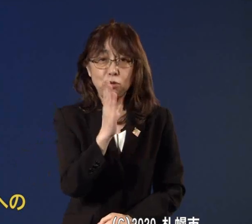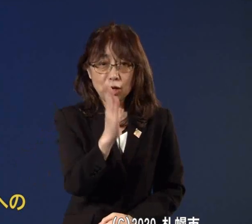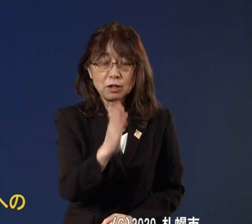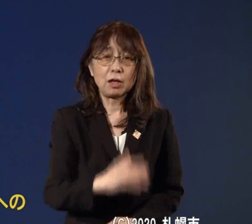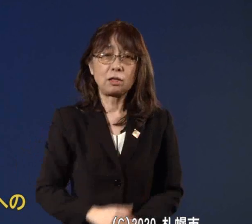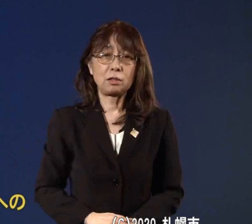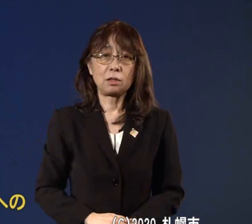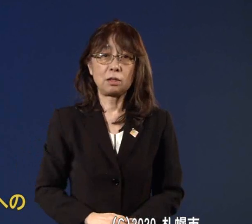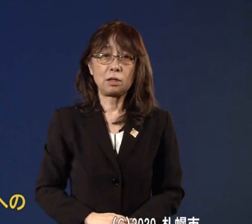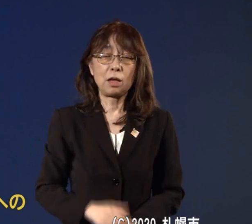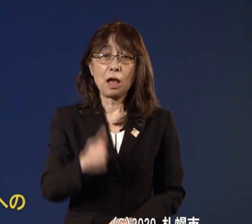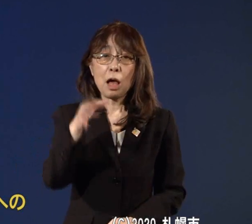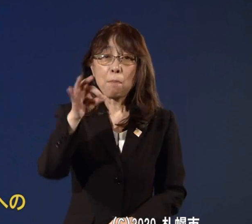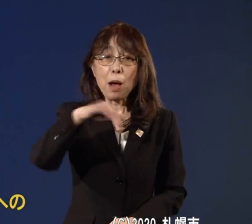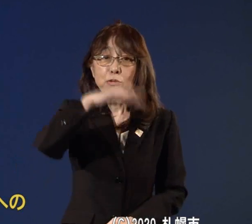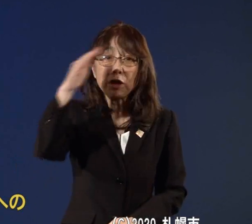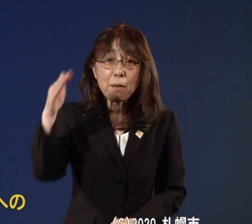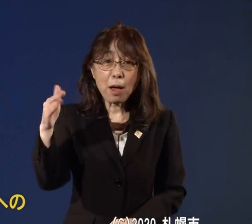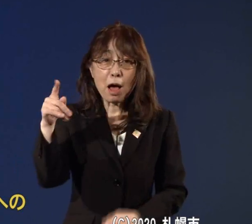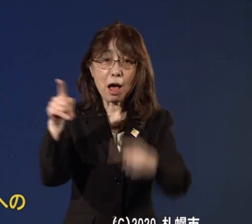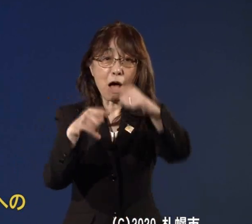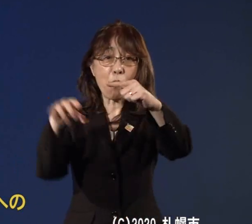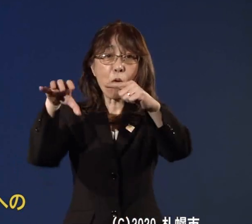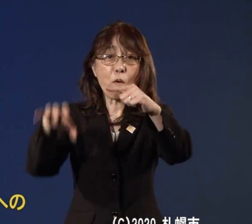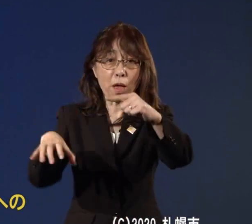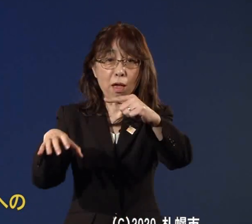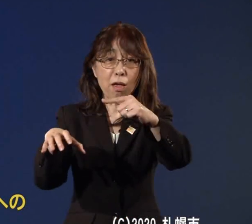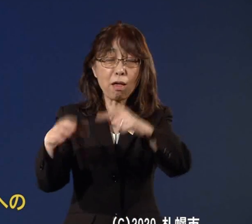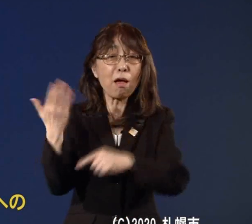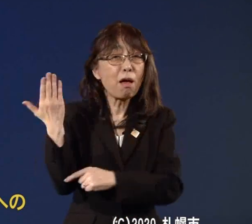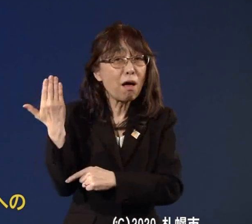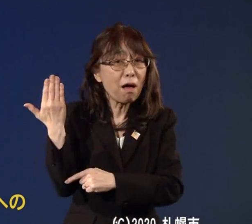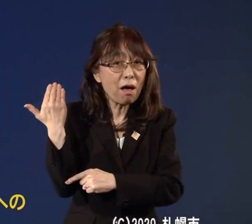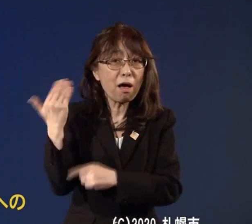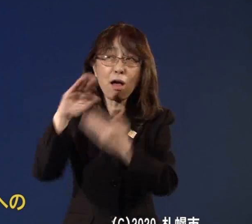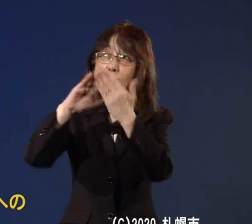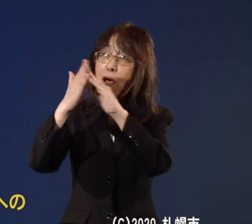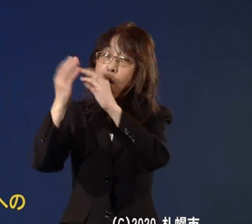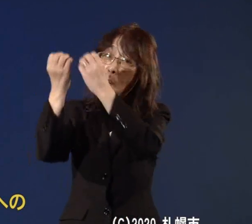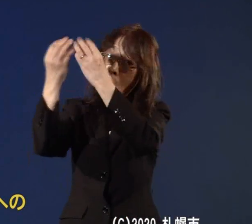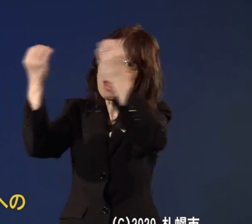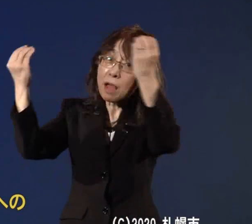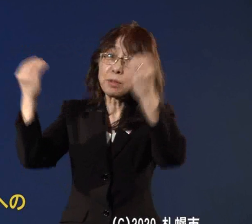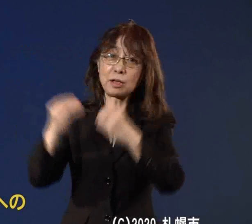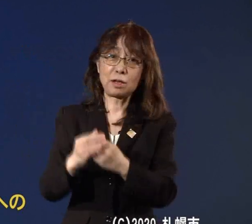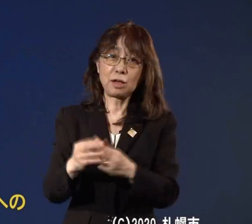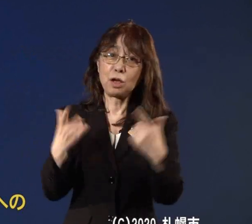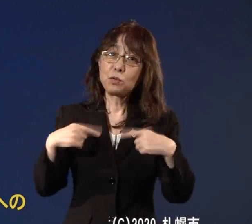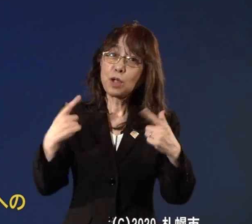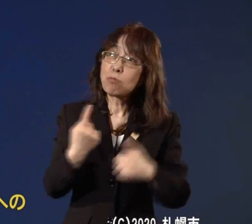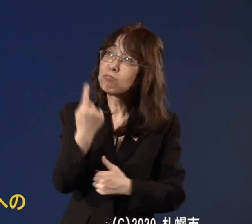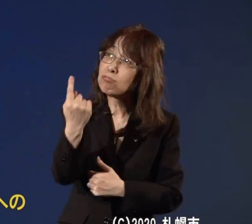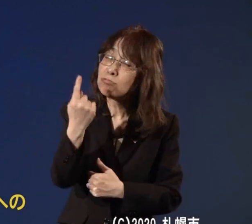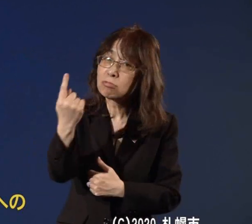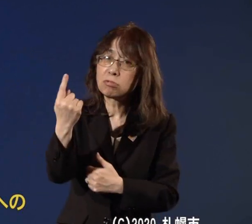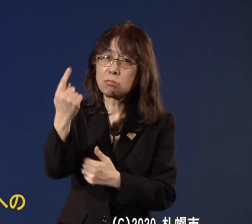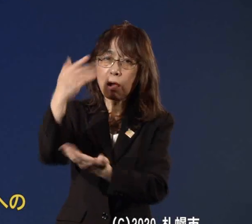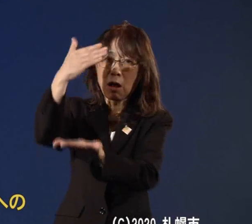丸山公園などのお花見に普段行っていただくところの閉鎖はしてございますけれども